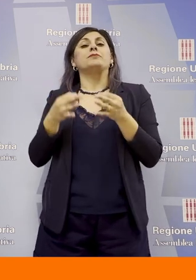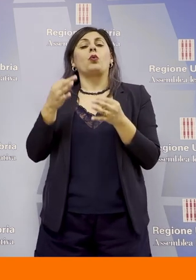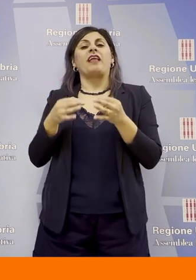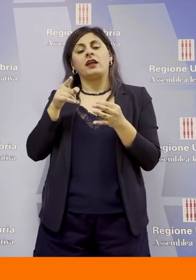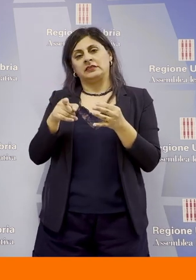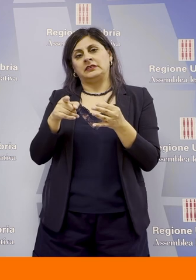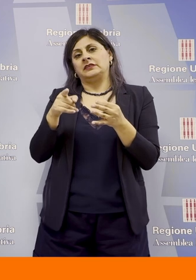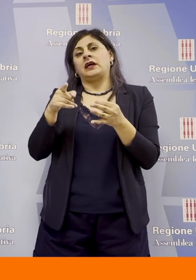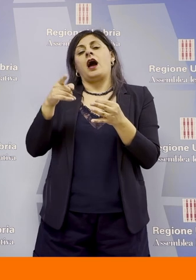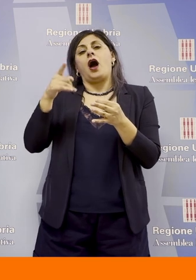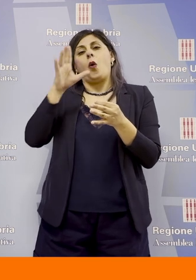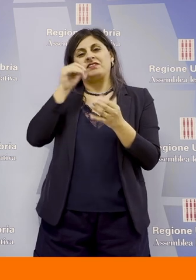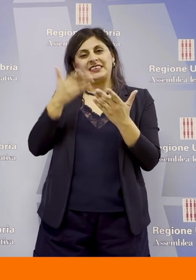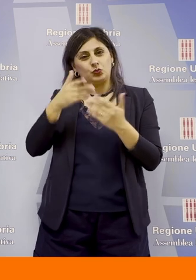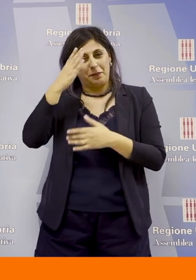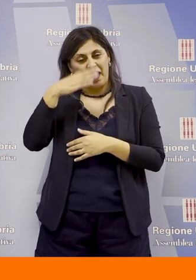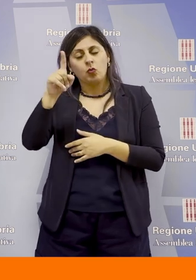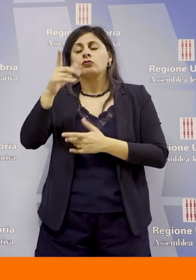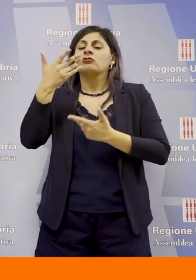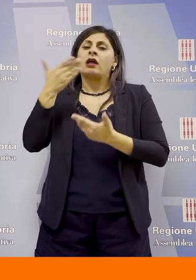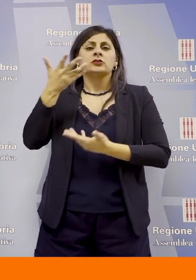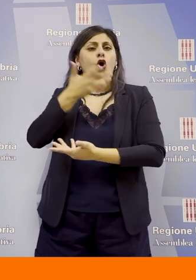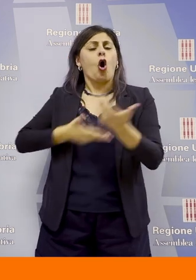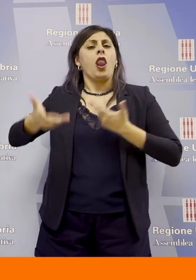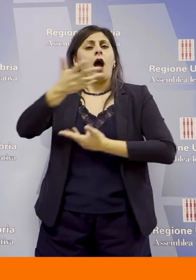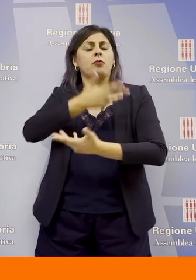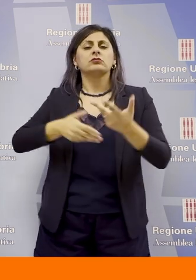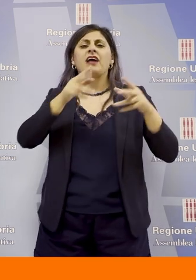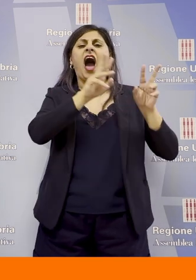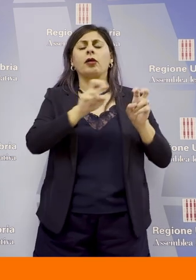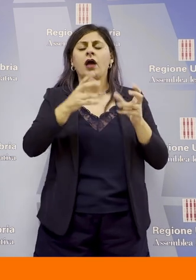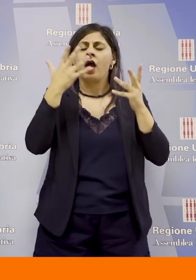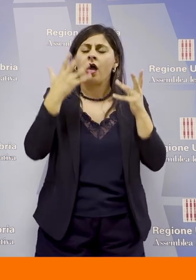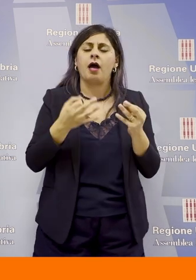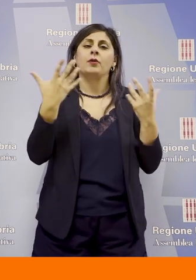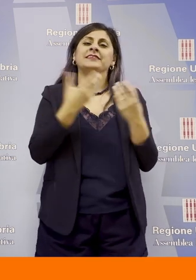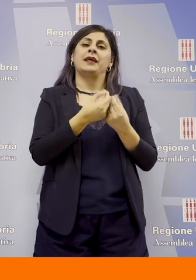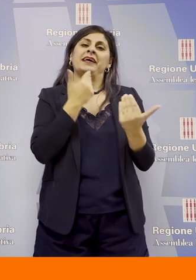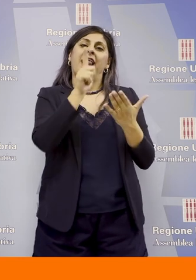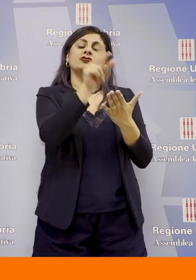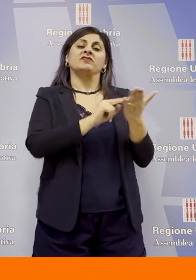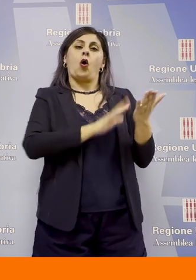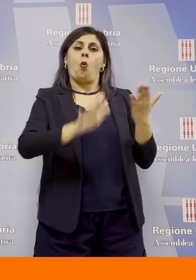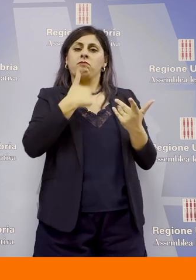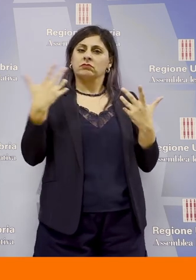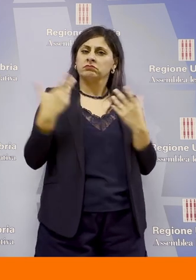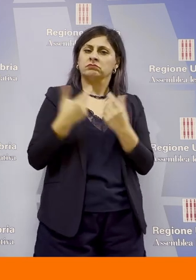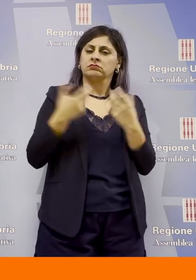la collaborazione che sta portando avanti su vari argomenti con l'Assemblea legislativa dell'Umbria e